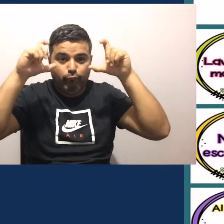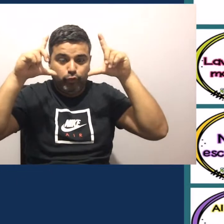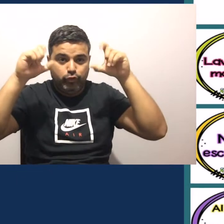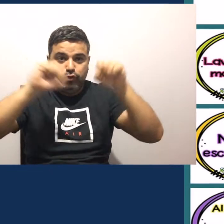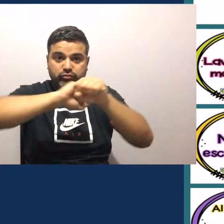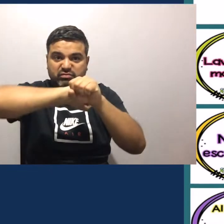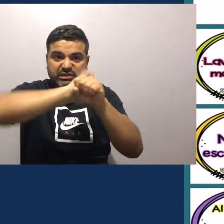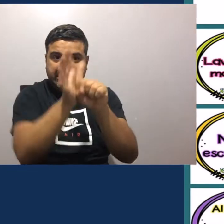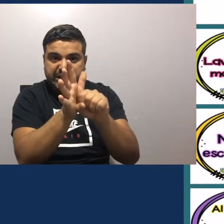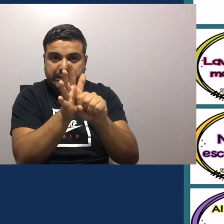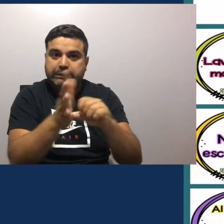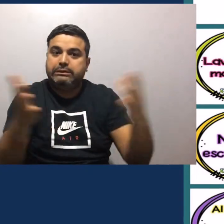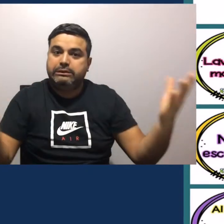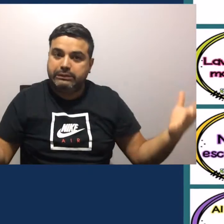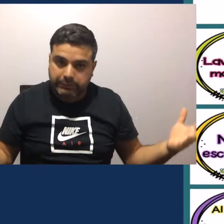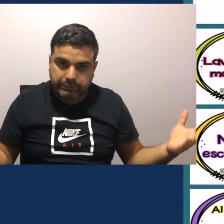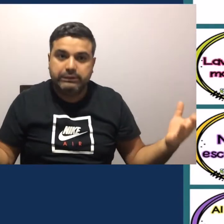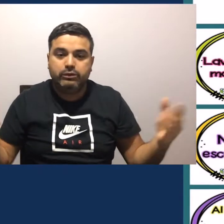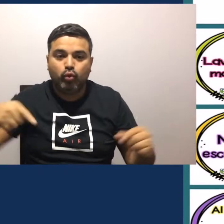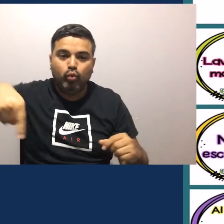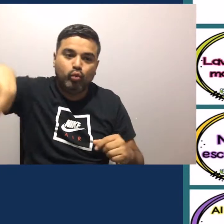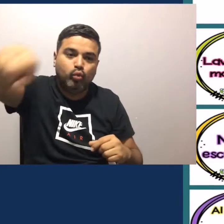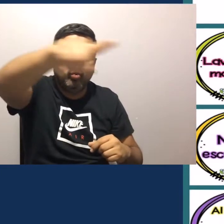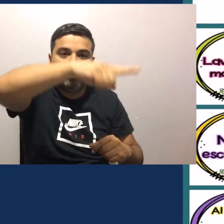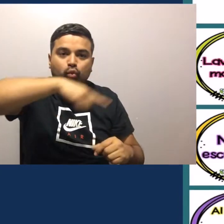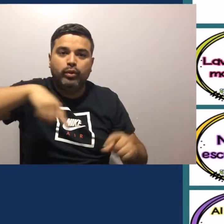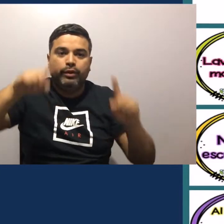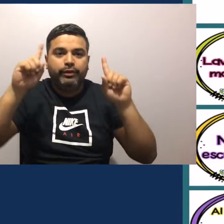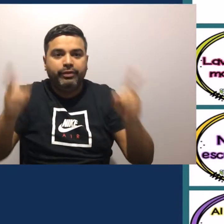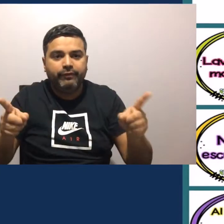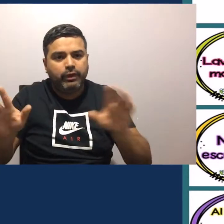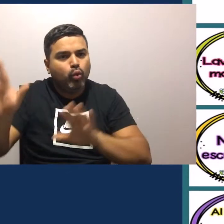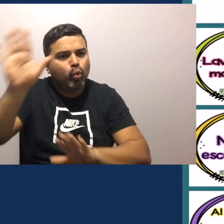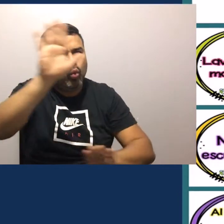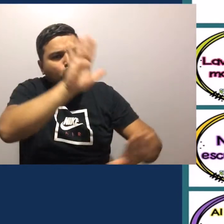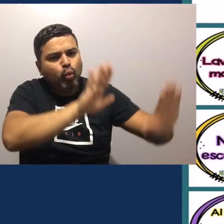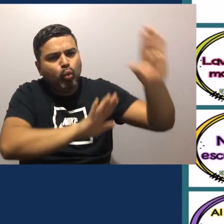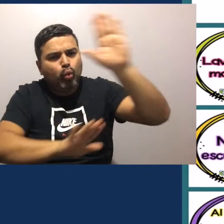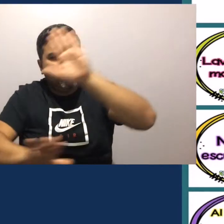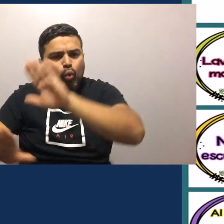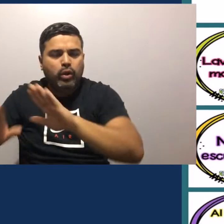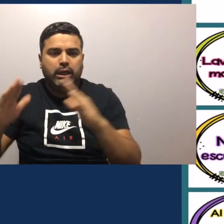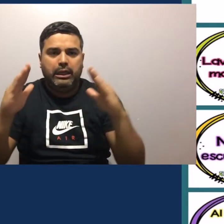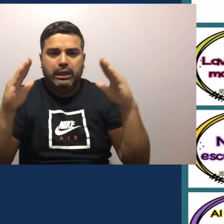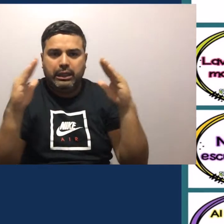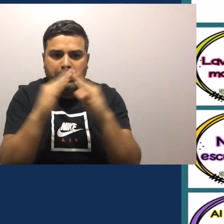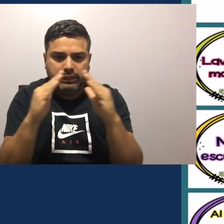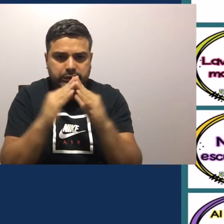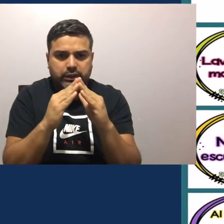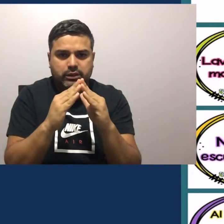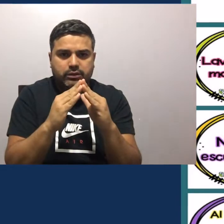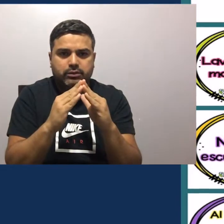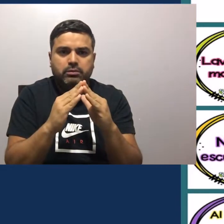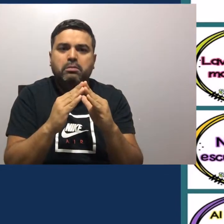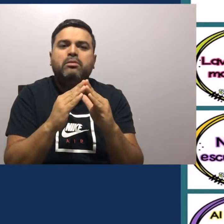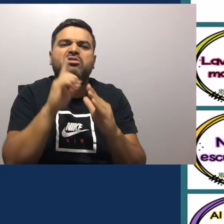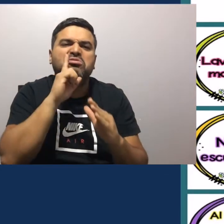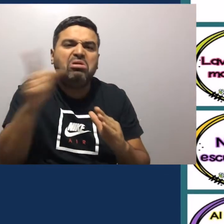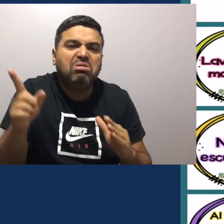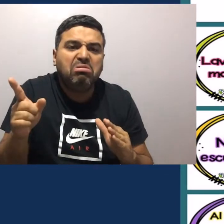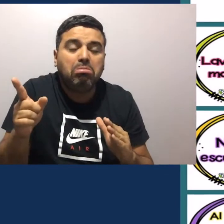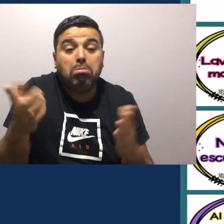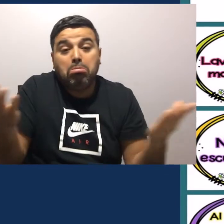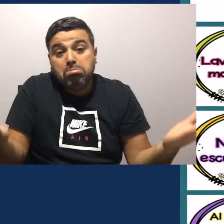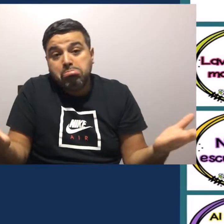representa el coronavirus Cuídense en su casa Los papás, las mamás, los primos El